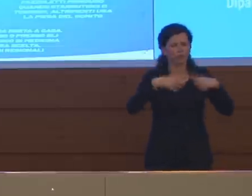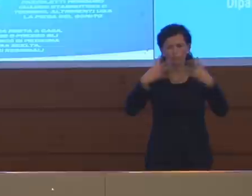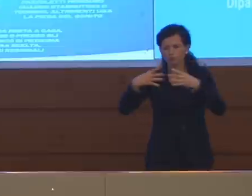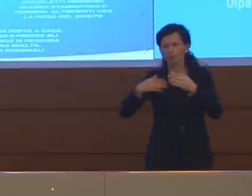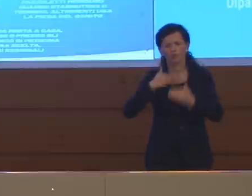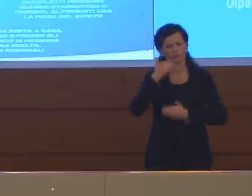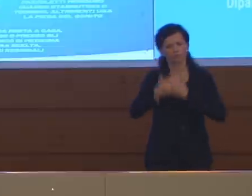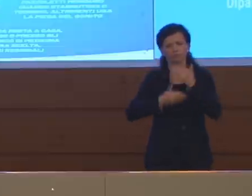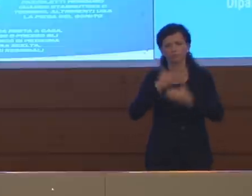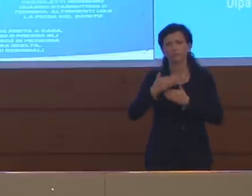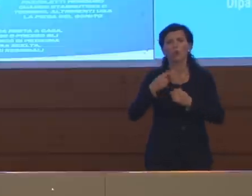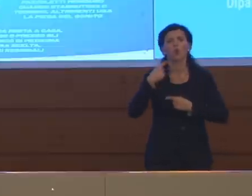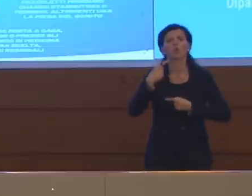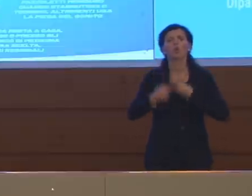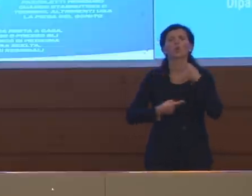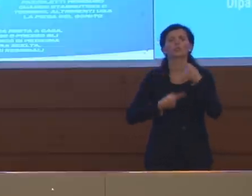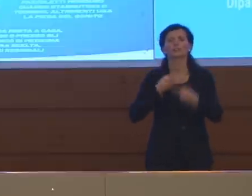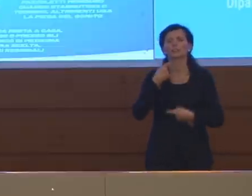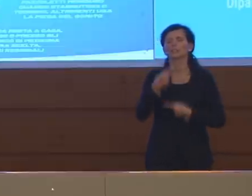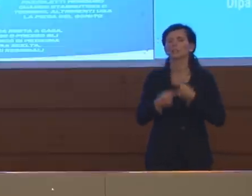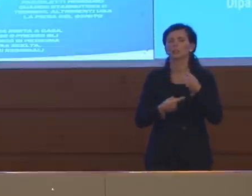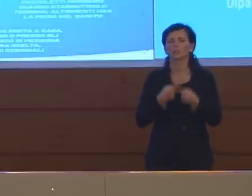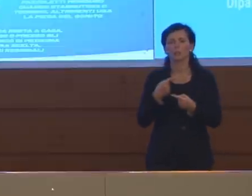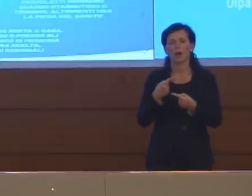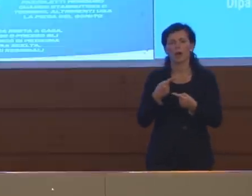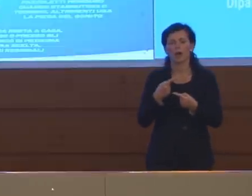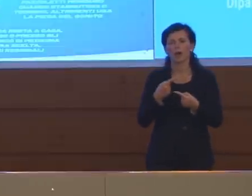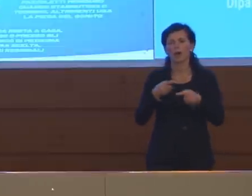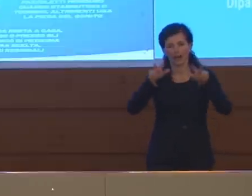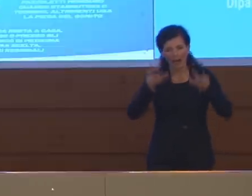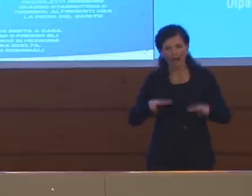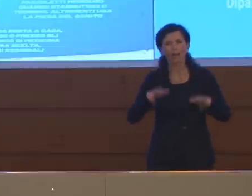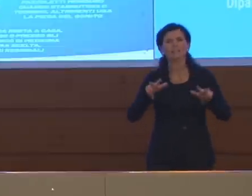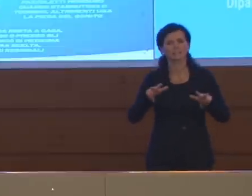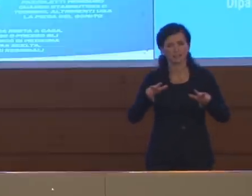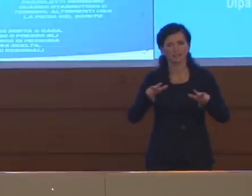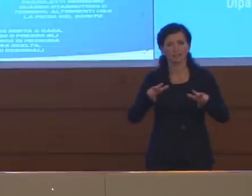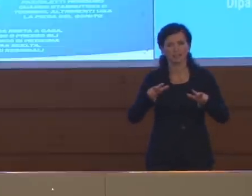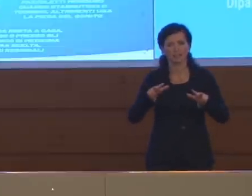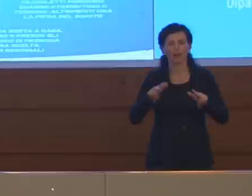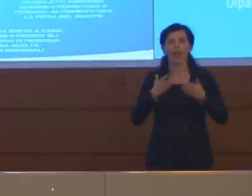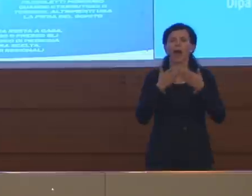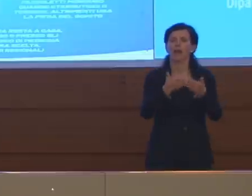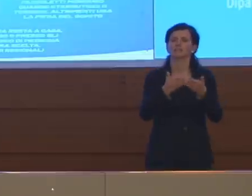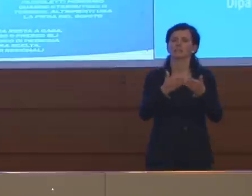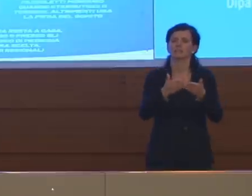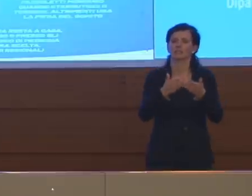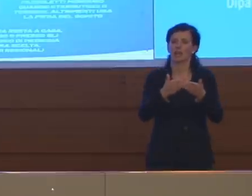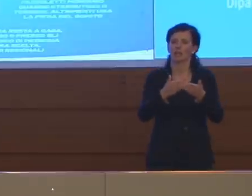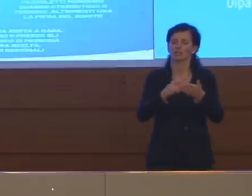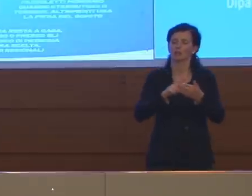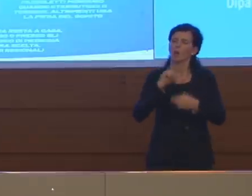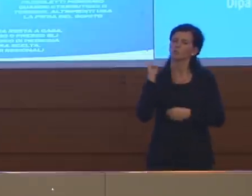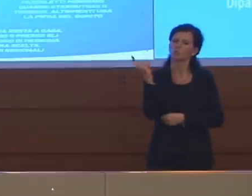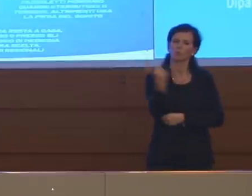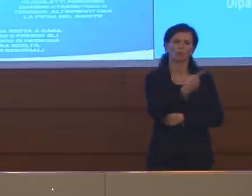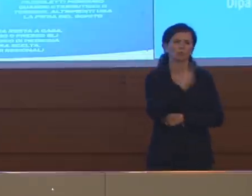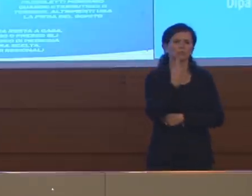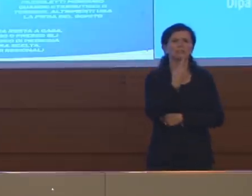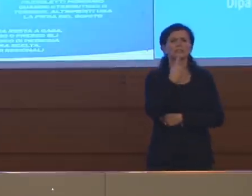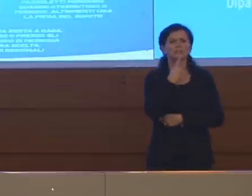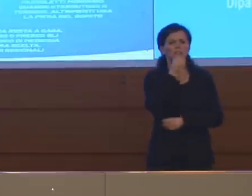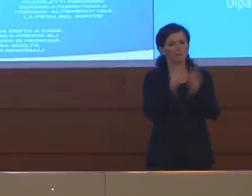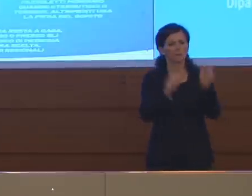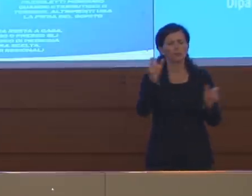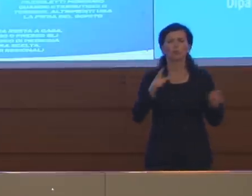continuare a garantire sempre la gamma dell'offerta dell'assistenza a tutti i bisogni